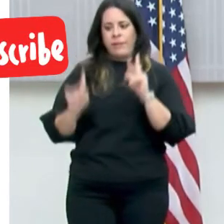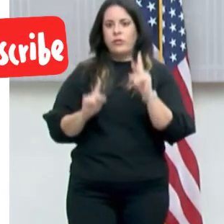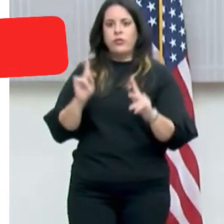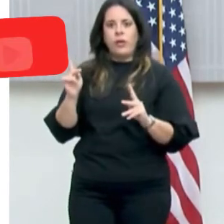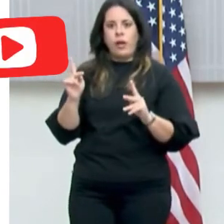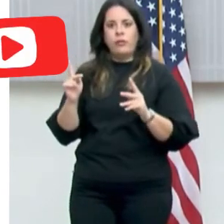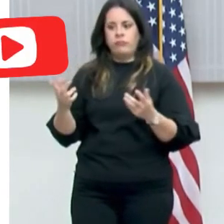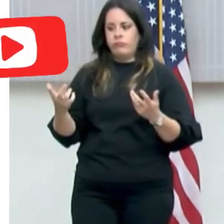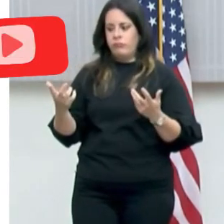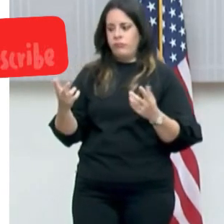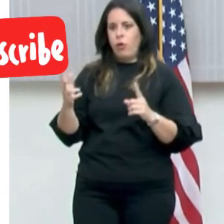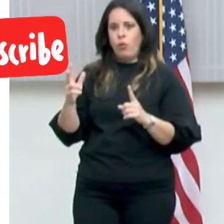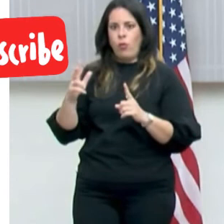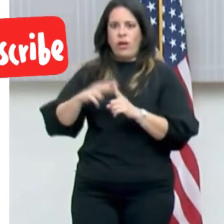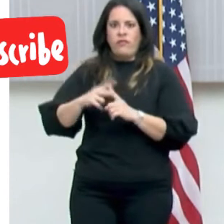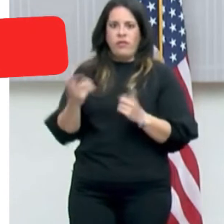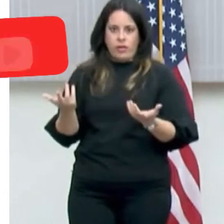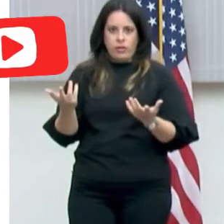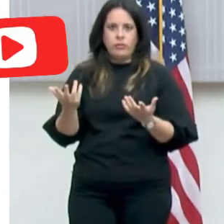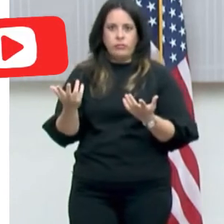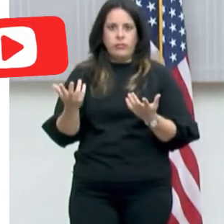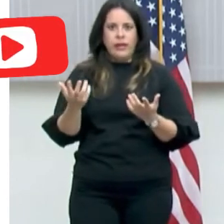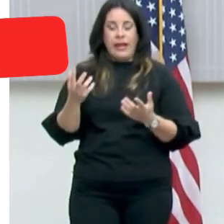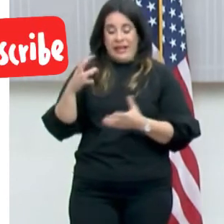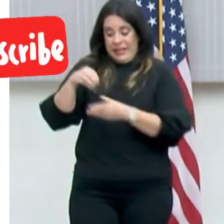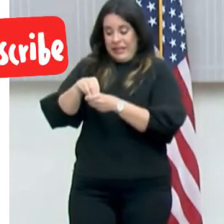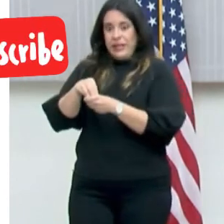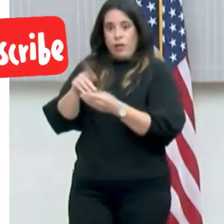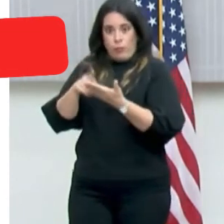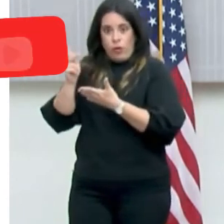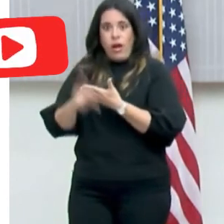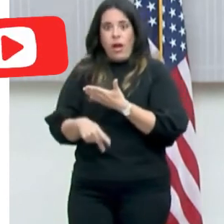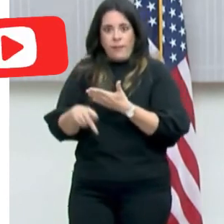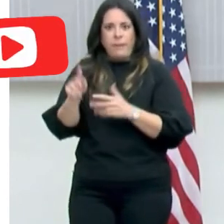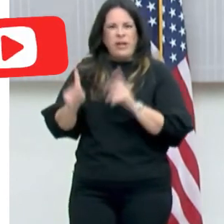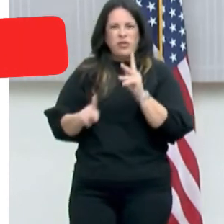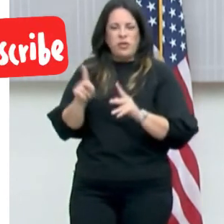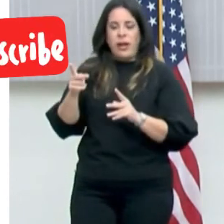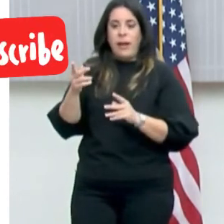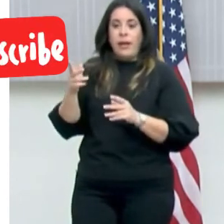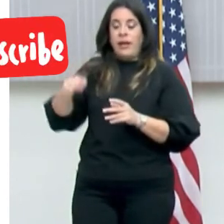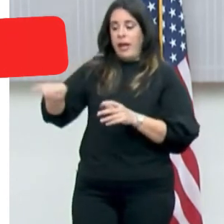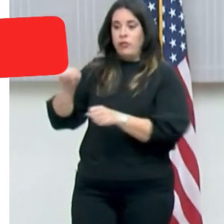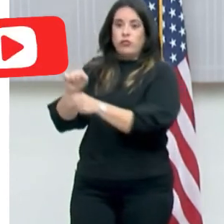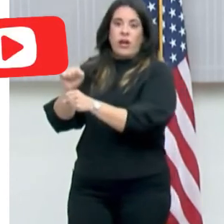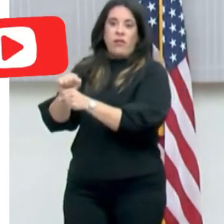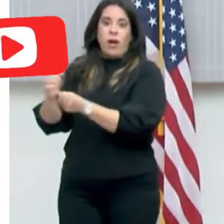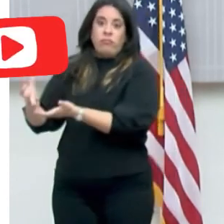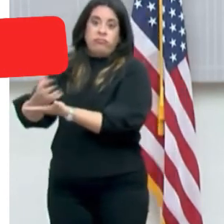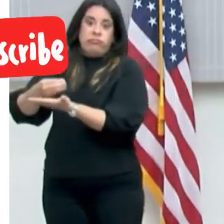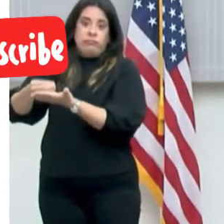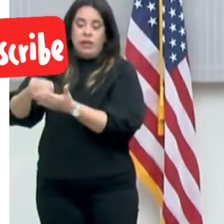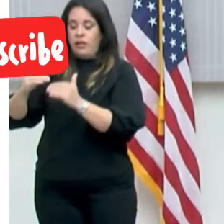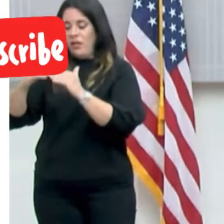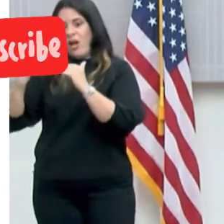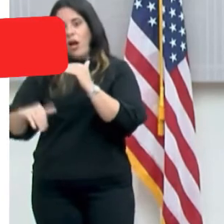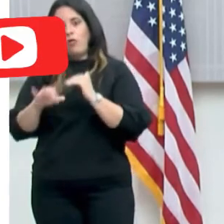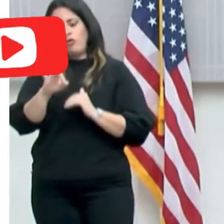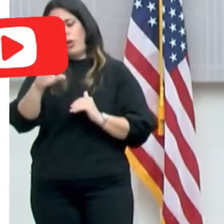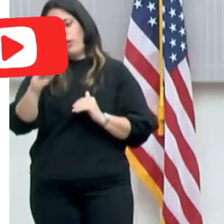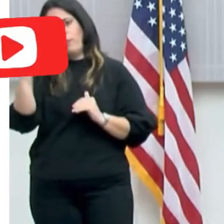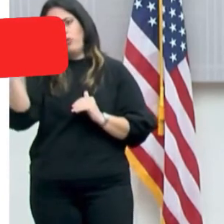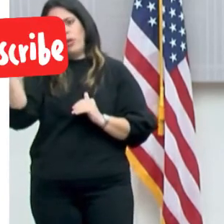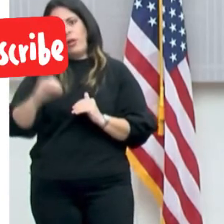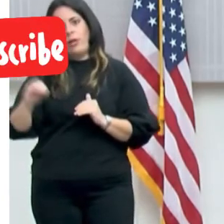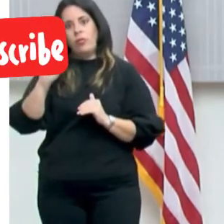cualifiquen. Básicamente, cualifican en este programa personas que el ingreso cae por debajo del 80